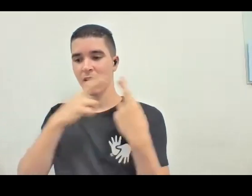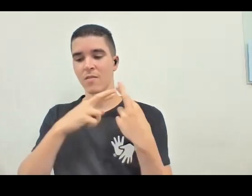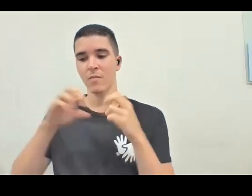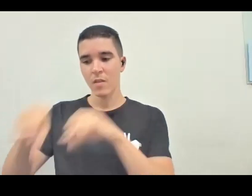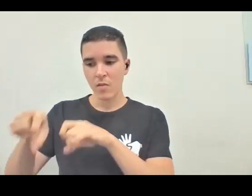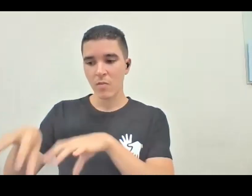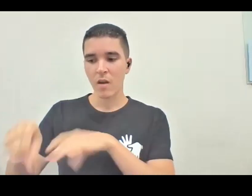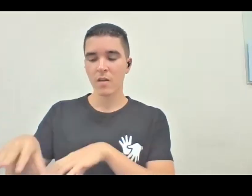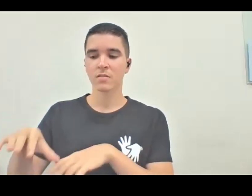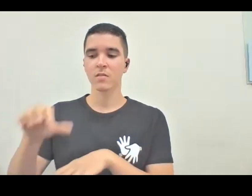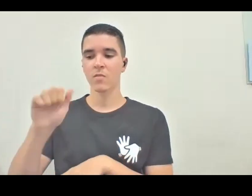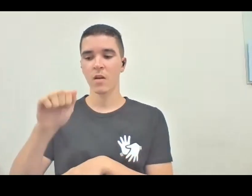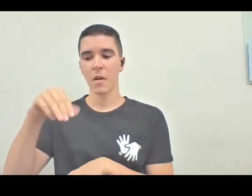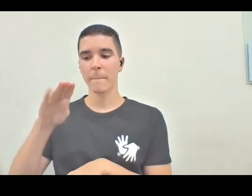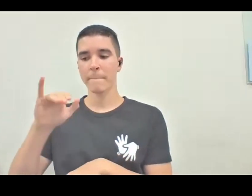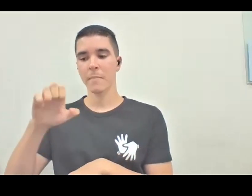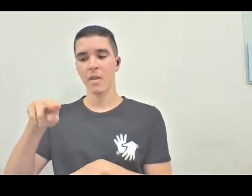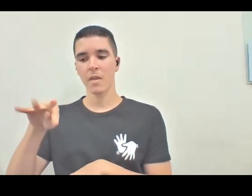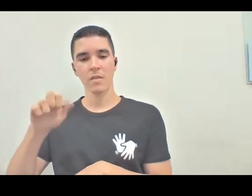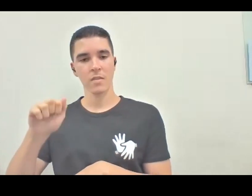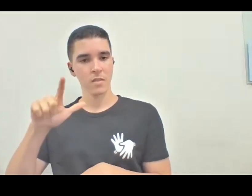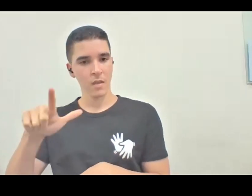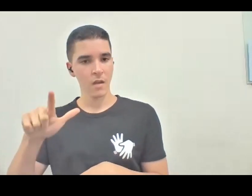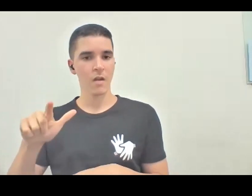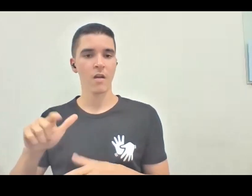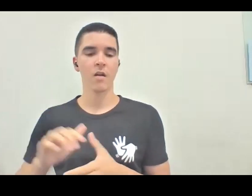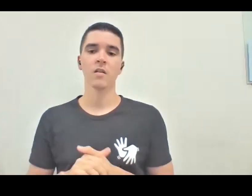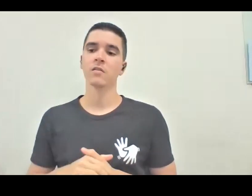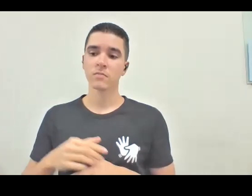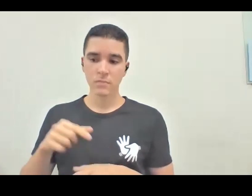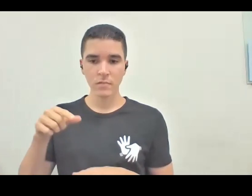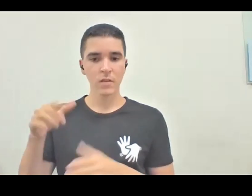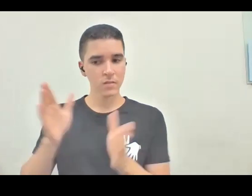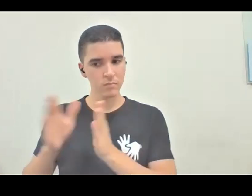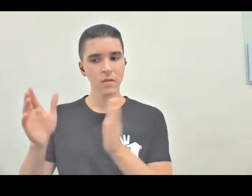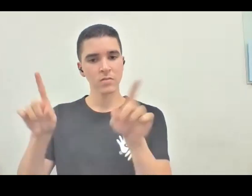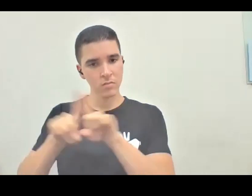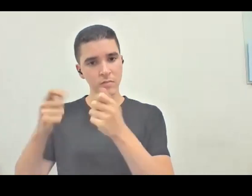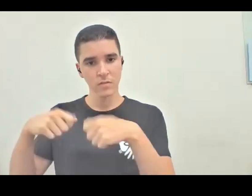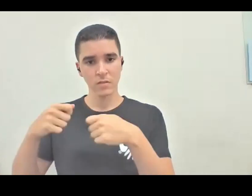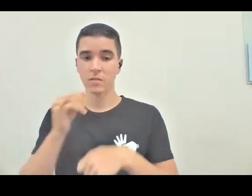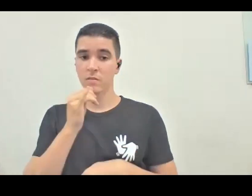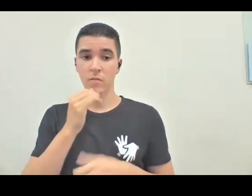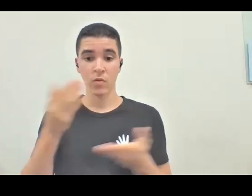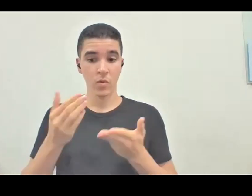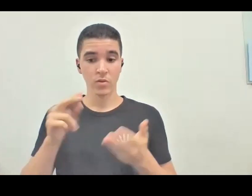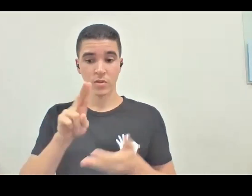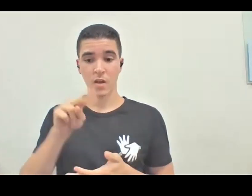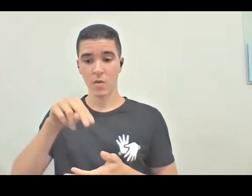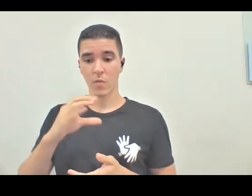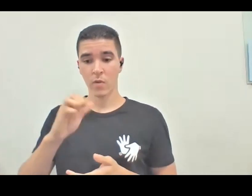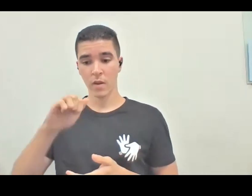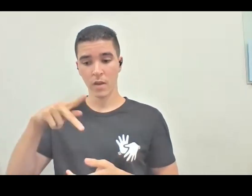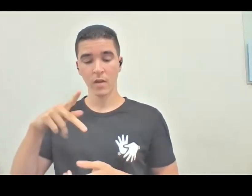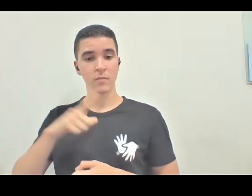e tal, isso tem que acontecer com acessibilidade, hoje na Unicamp tem uma disciplina que é educação ambiental, é uma eletiva,